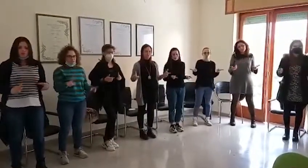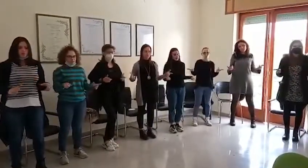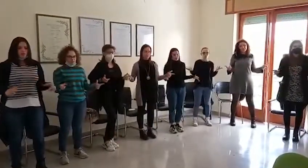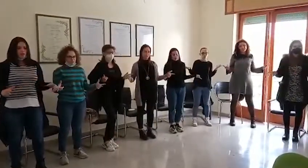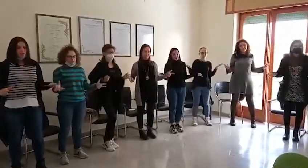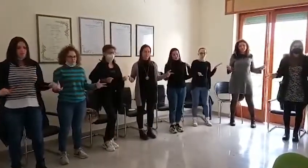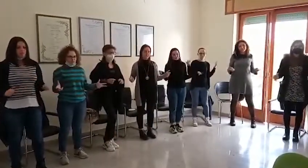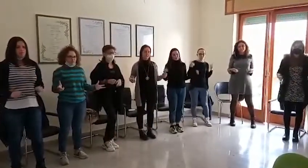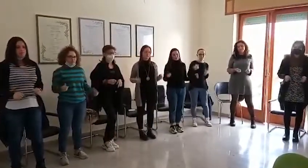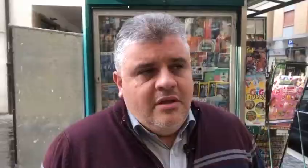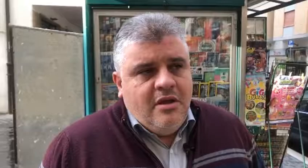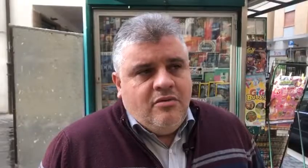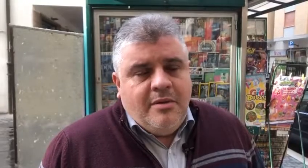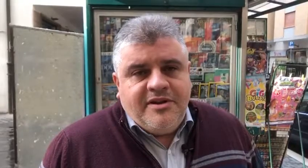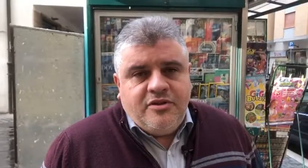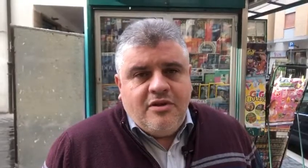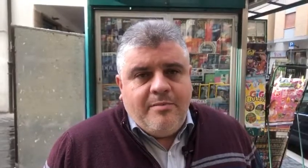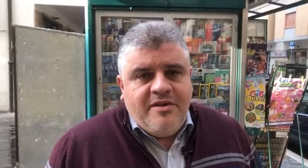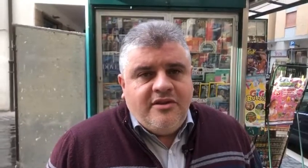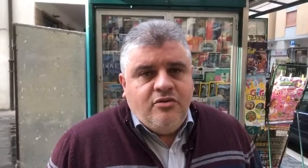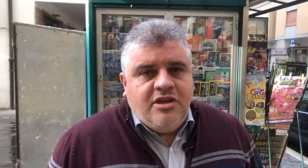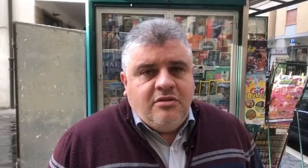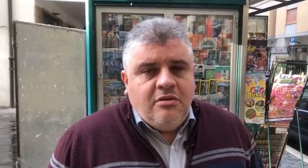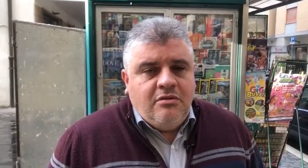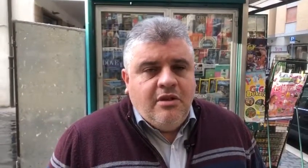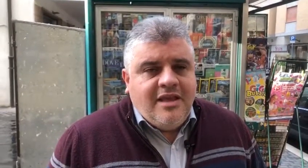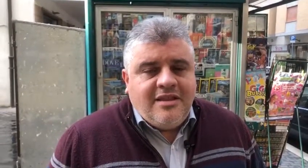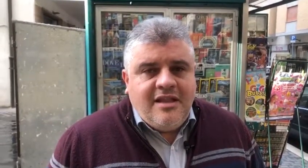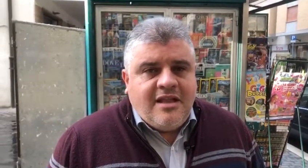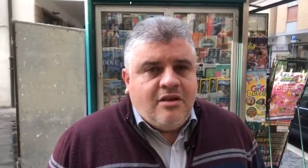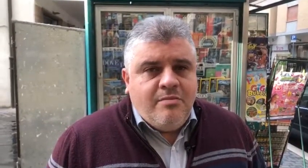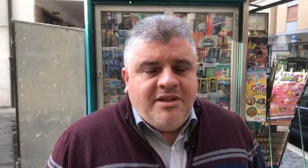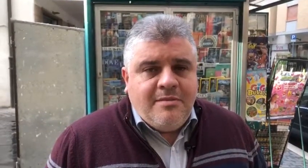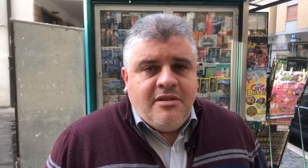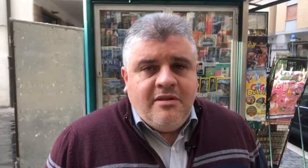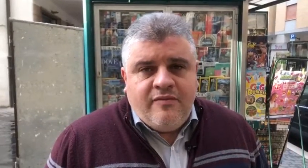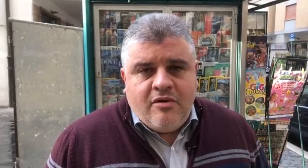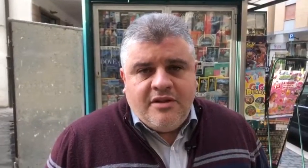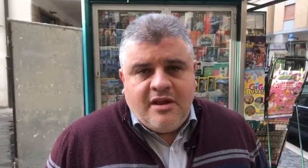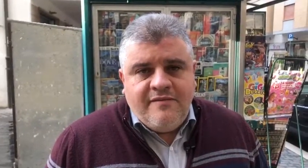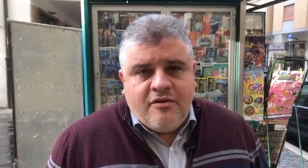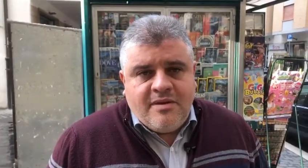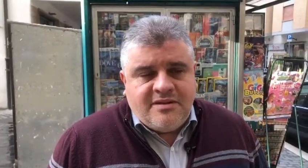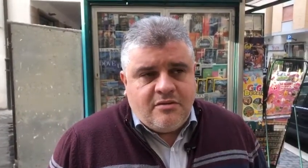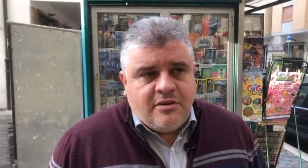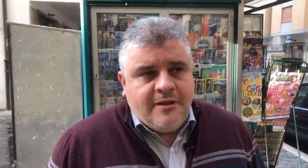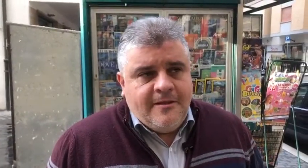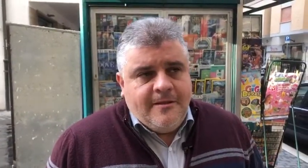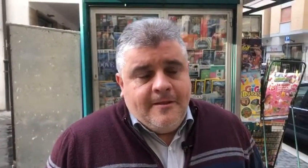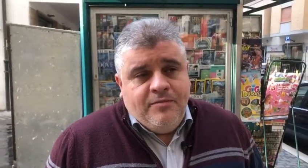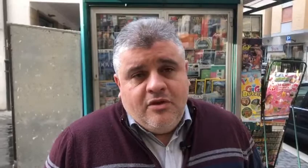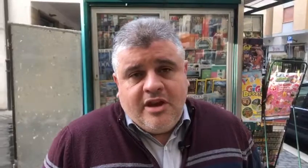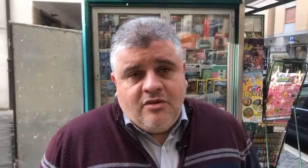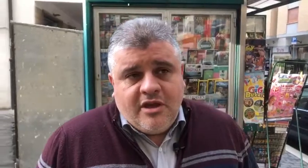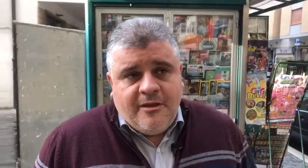nella nostra regione, una persona priva di udito è tagliata completamente fuori dall'informazione. Io credo che